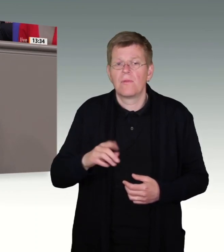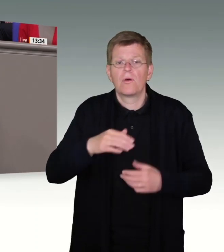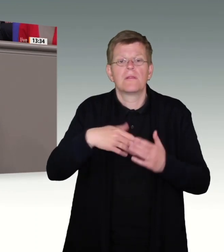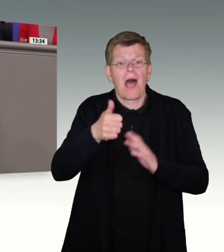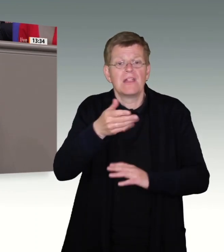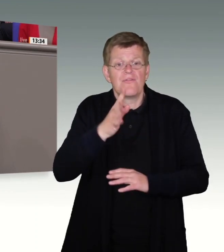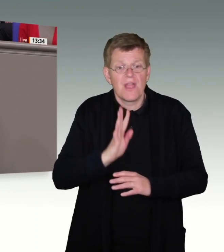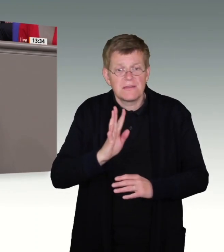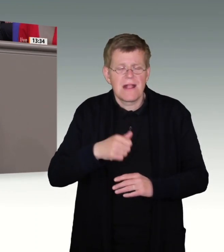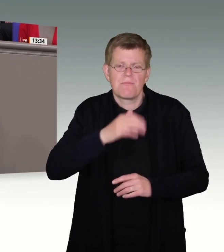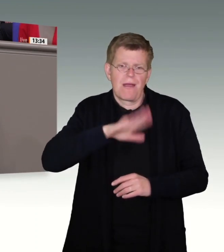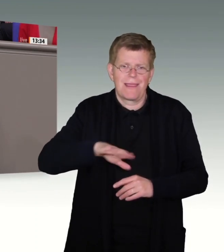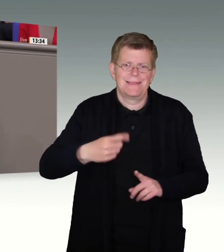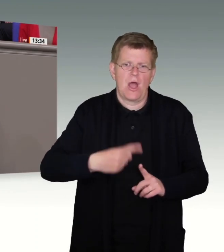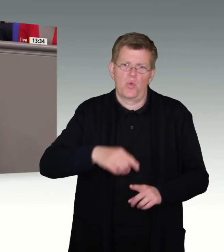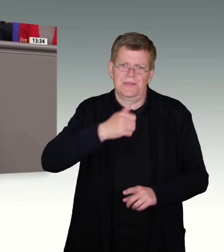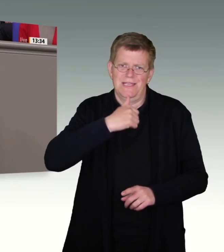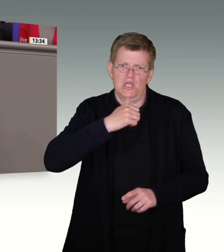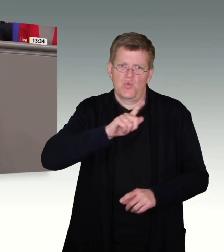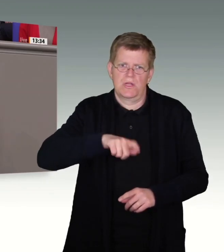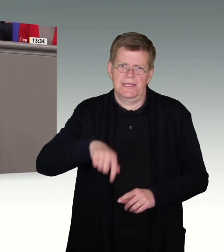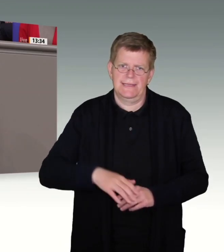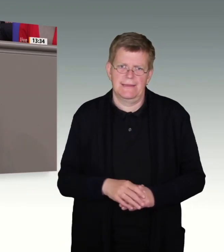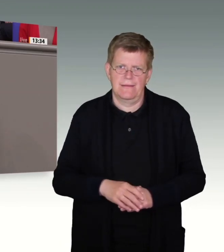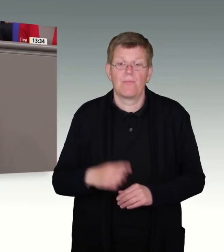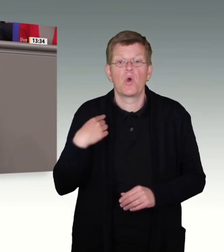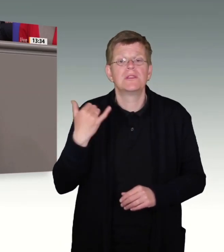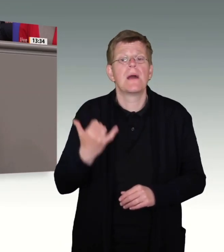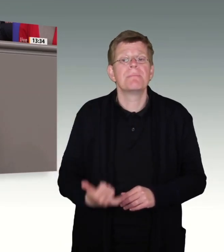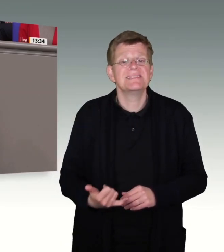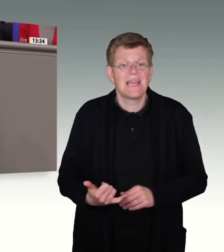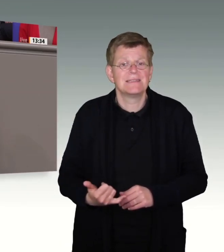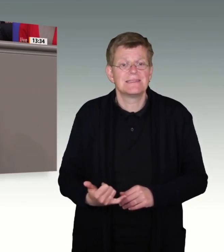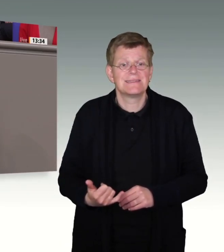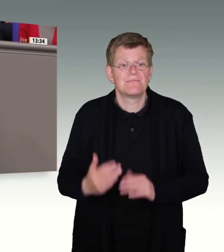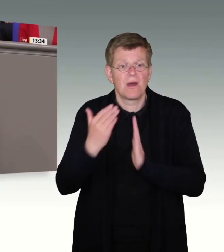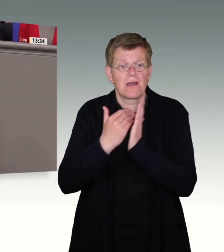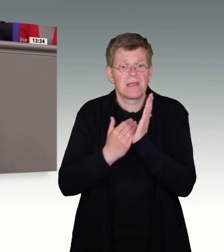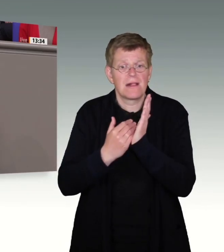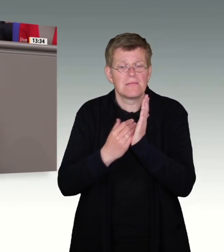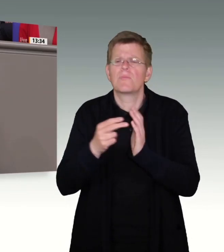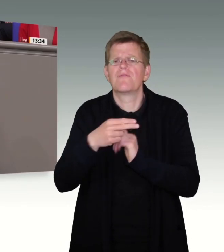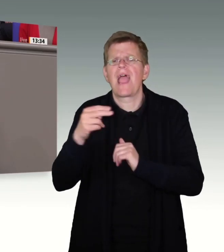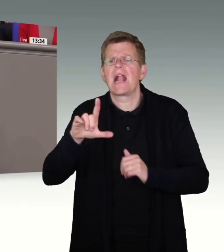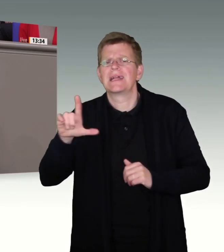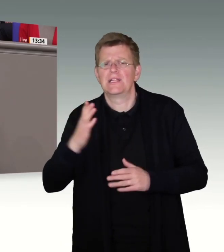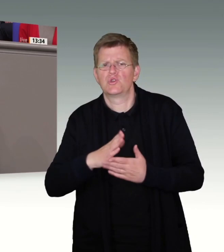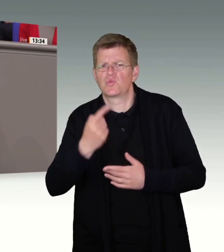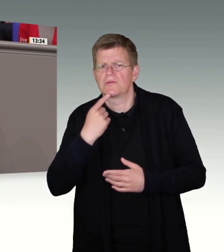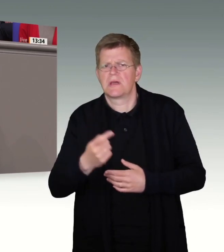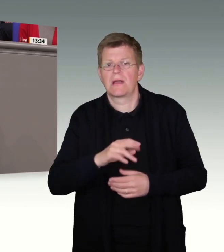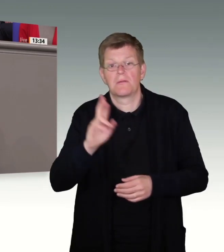Kinder und Jugendliche. Die bisherigen Regelungen, Herr Gelinds hat es ein Stück weit für gut